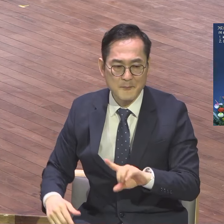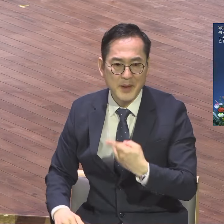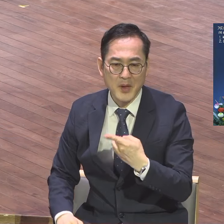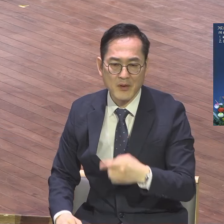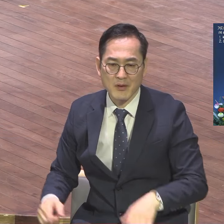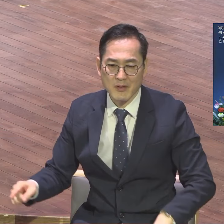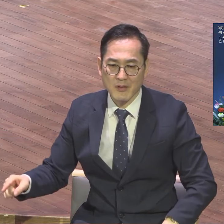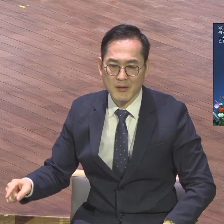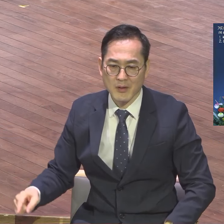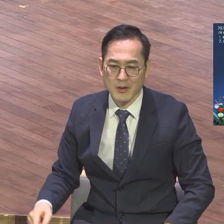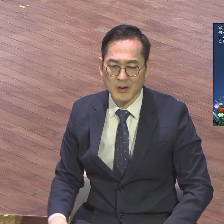그냥 그냥